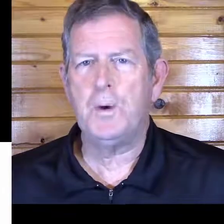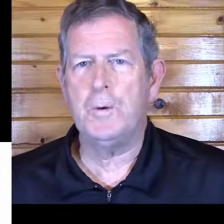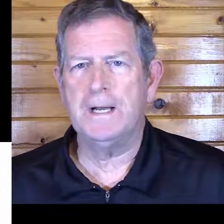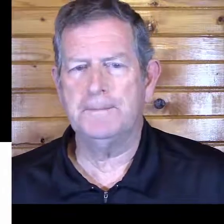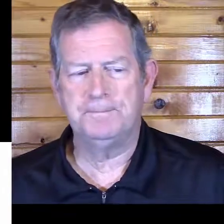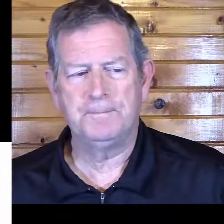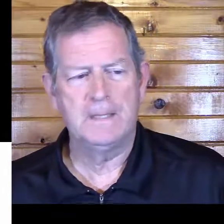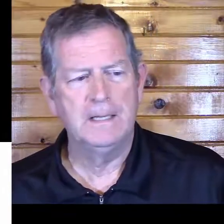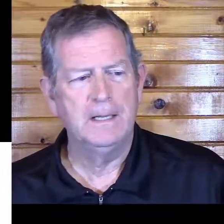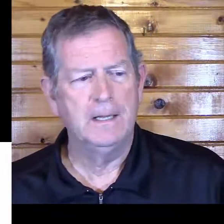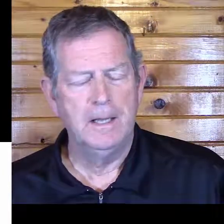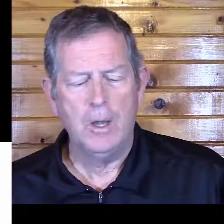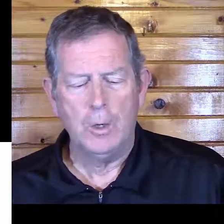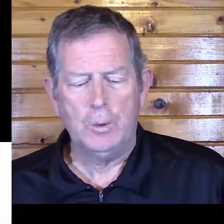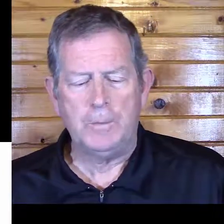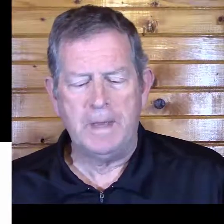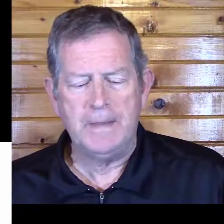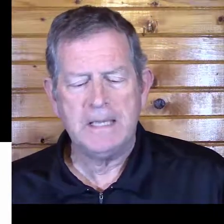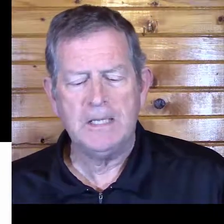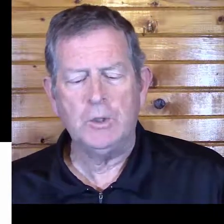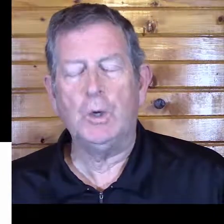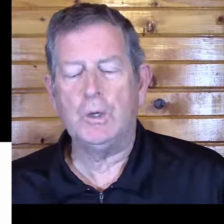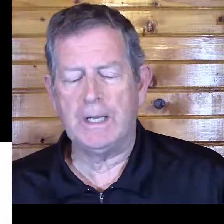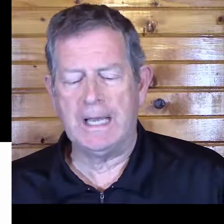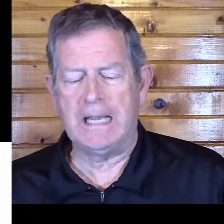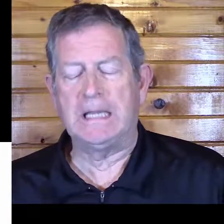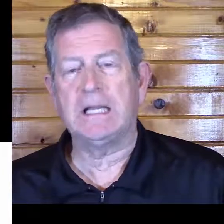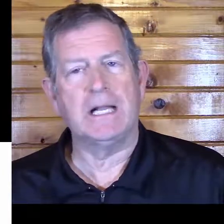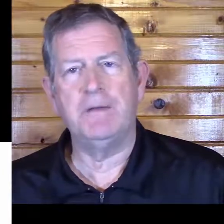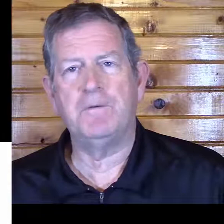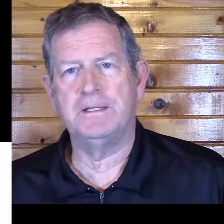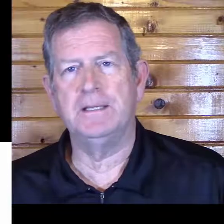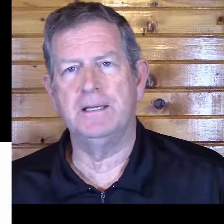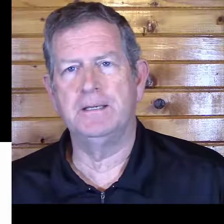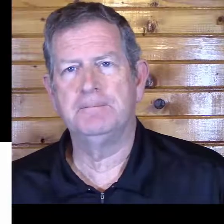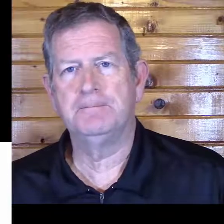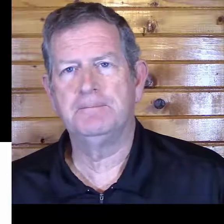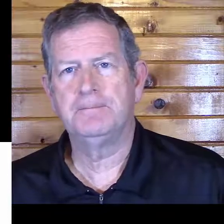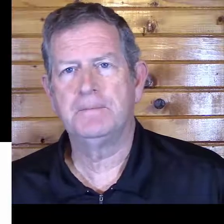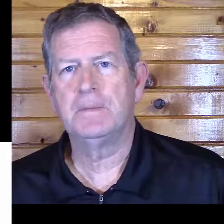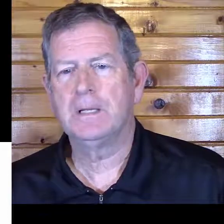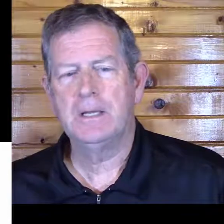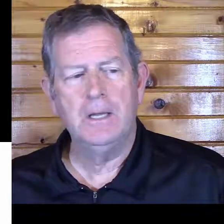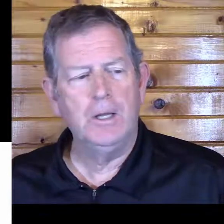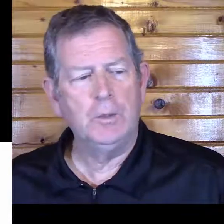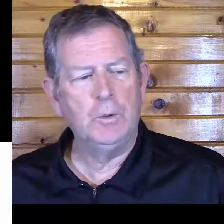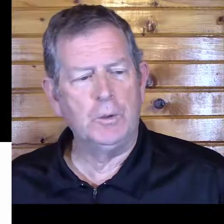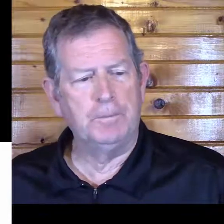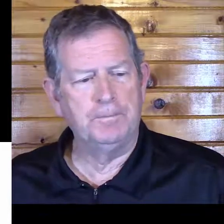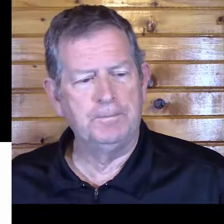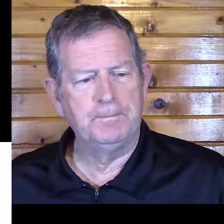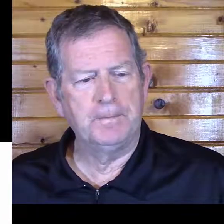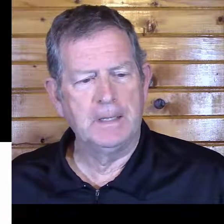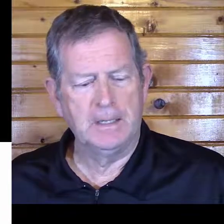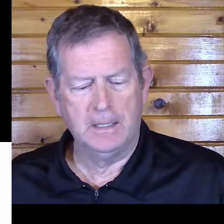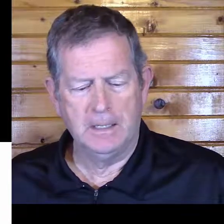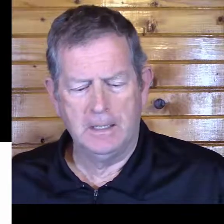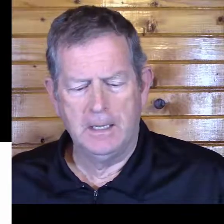Numéro 1. Le bébé qui dort est très fatigué. 2.